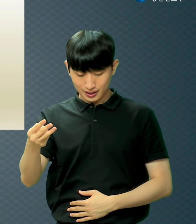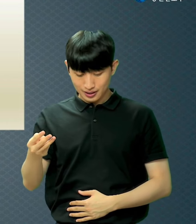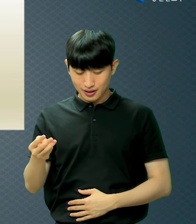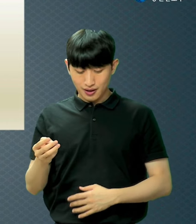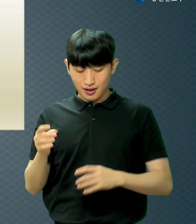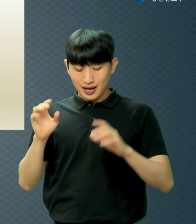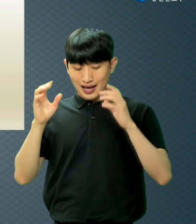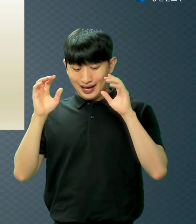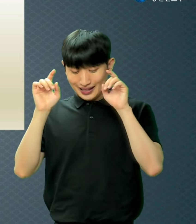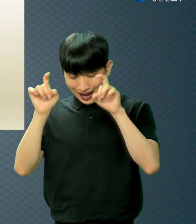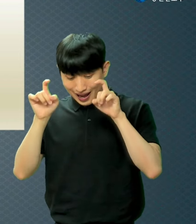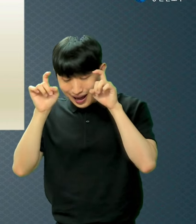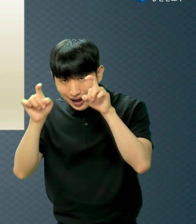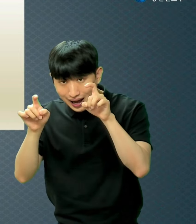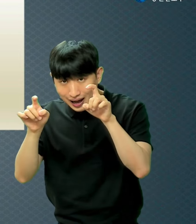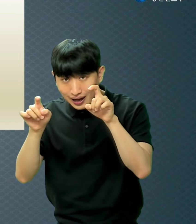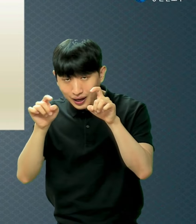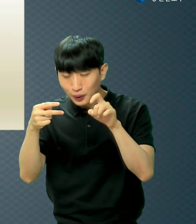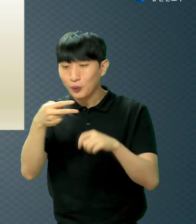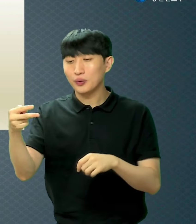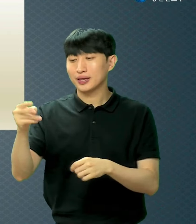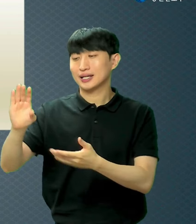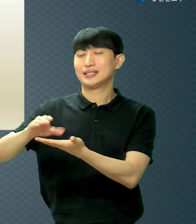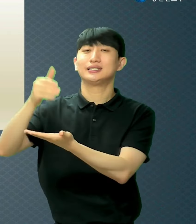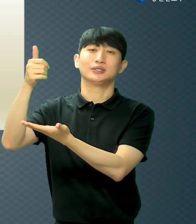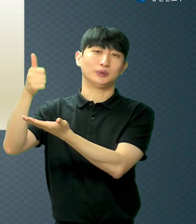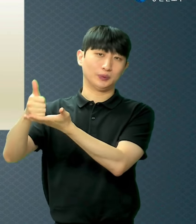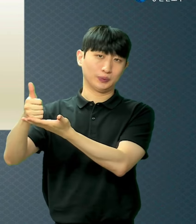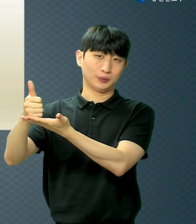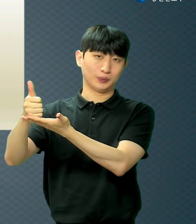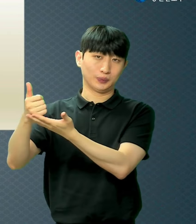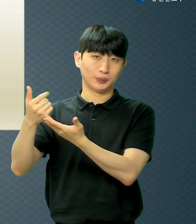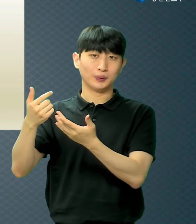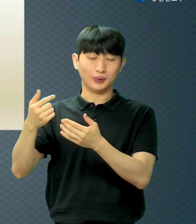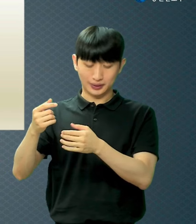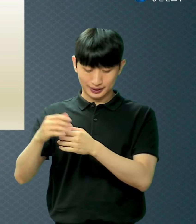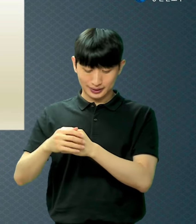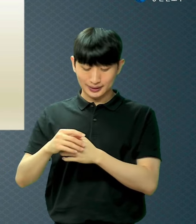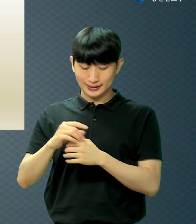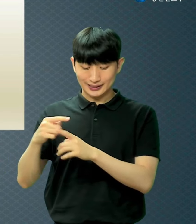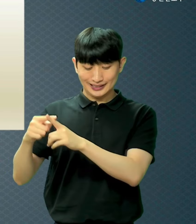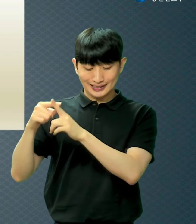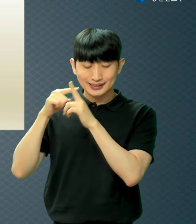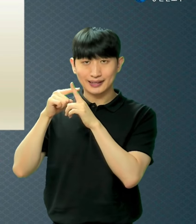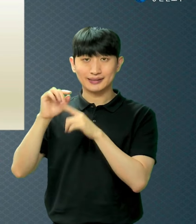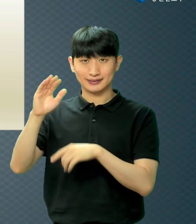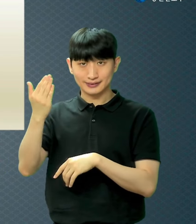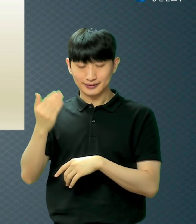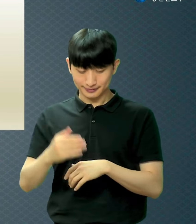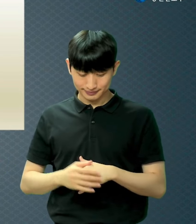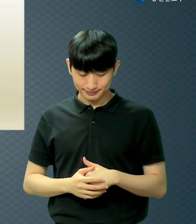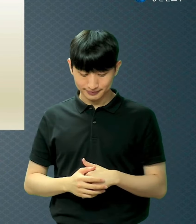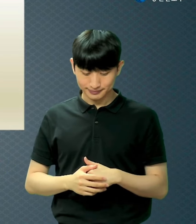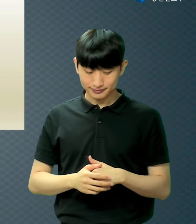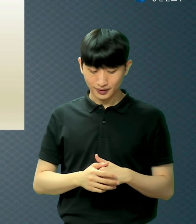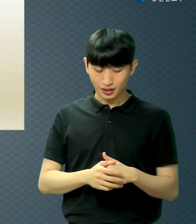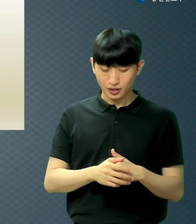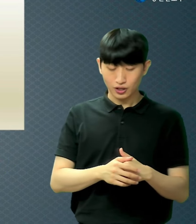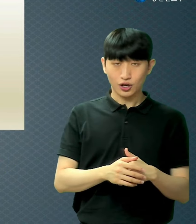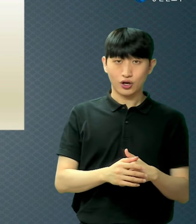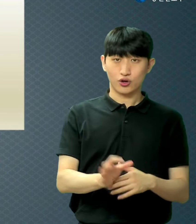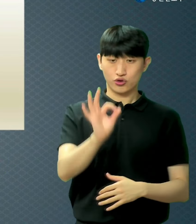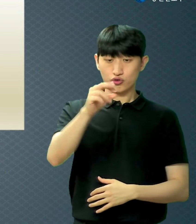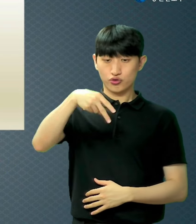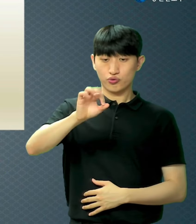희생이 되셨느니라 그러면 6월절 때 양을 잡아서 그 피를